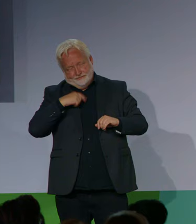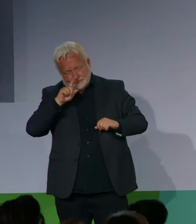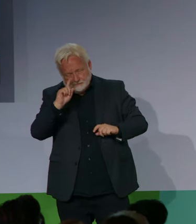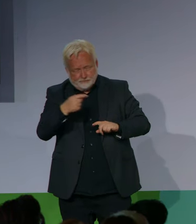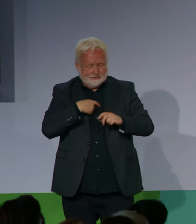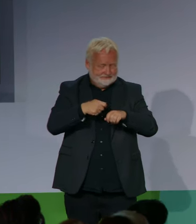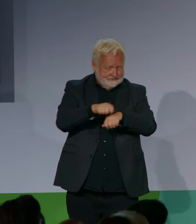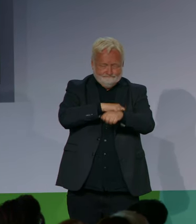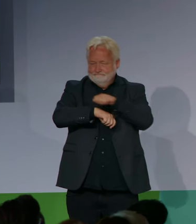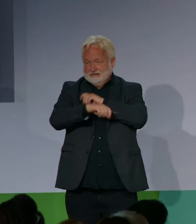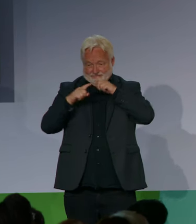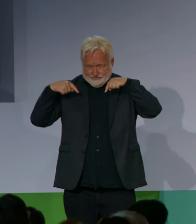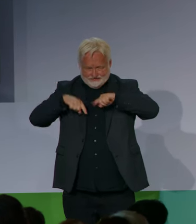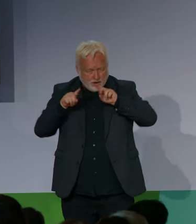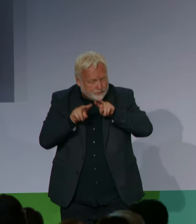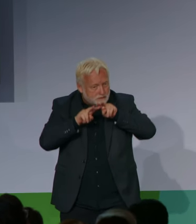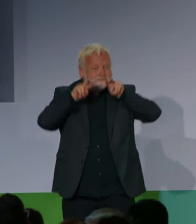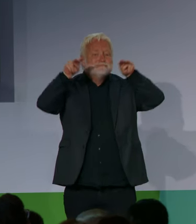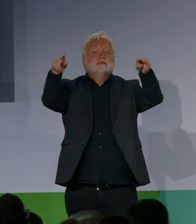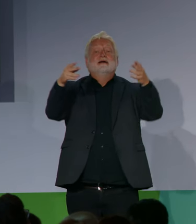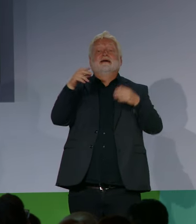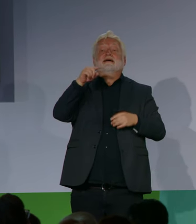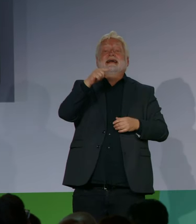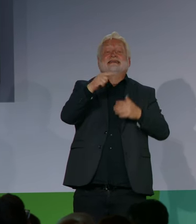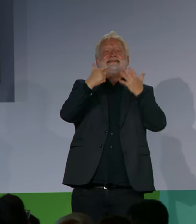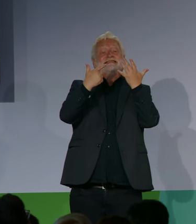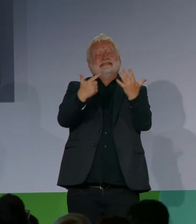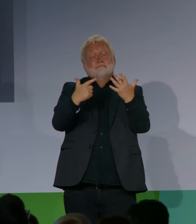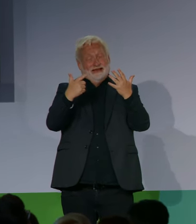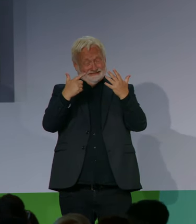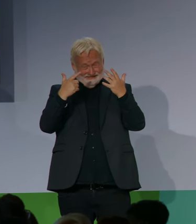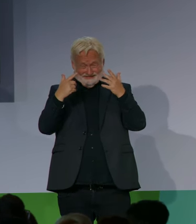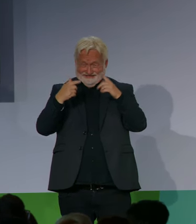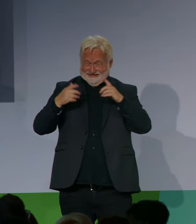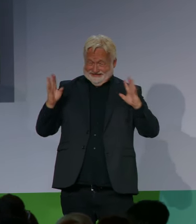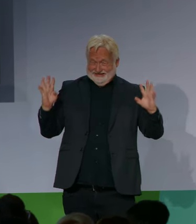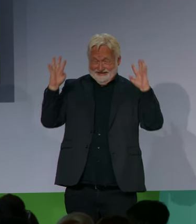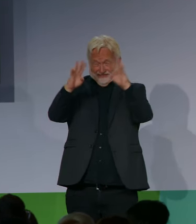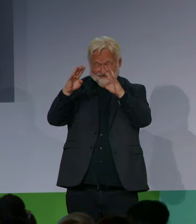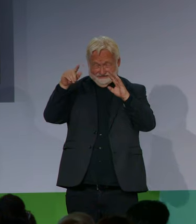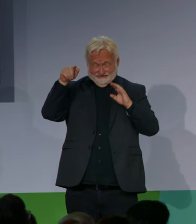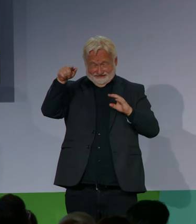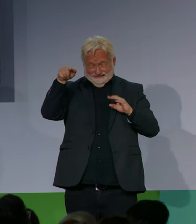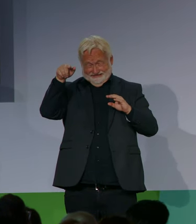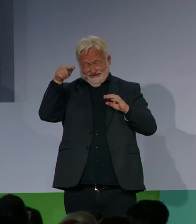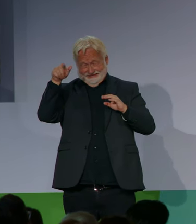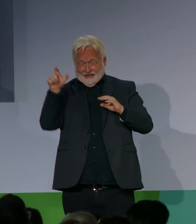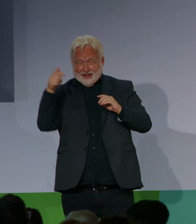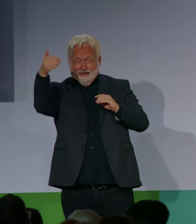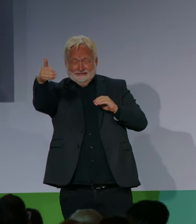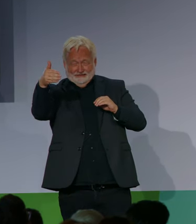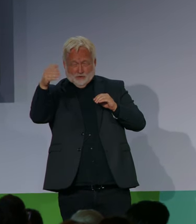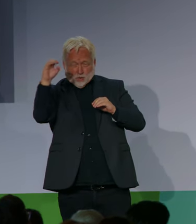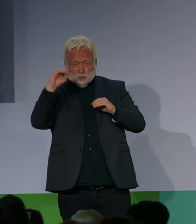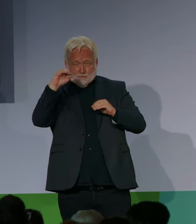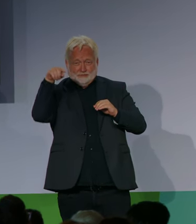Demokratie braucht Inklusion. Wir bringen es mit Ihrem Motto hervorragend auf den Punkt, lieber Herr Dusel. Sie leben